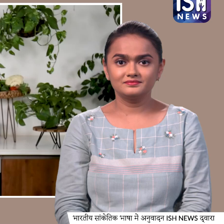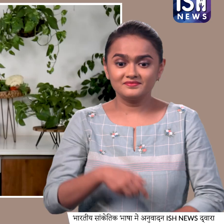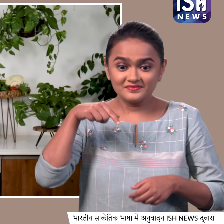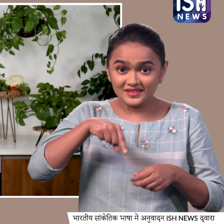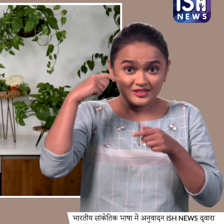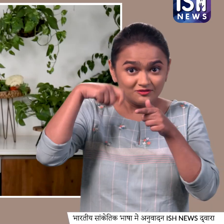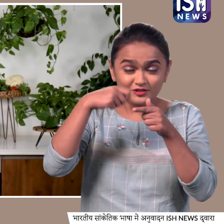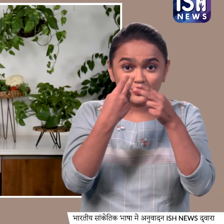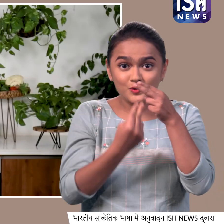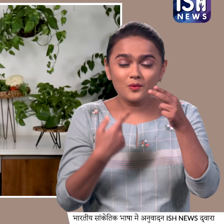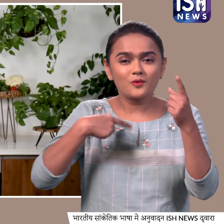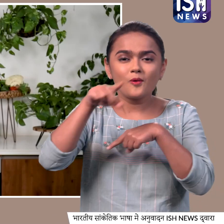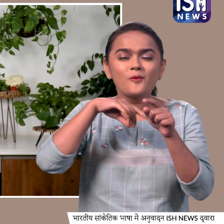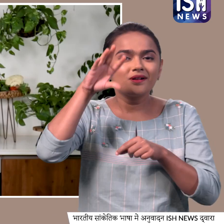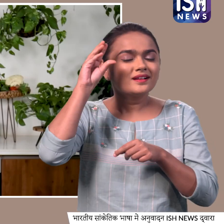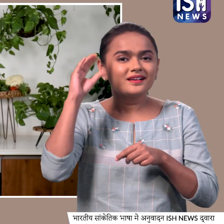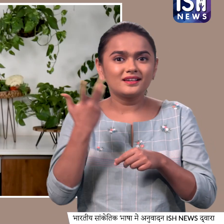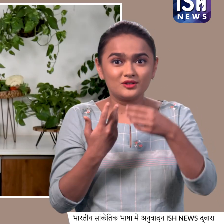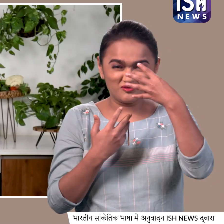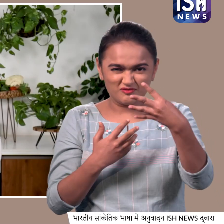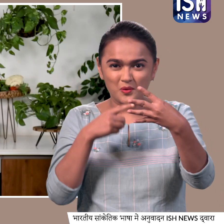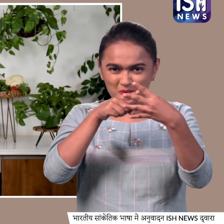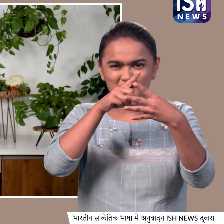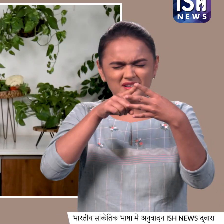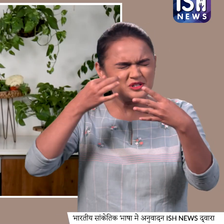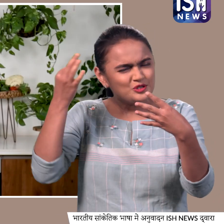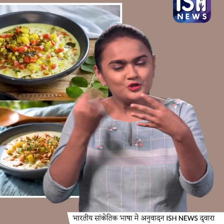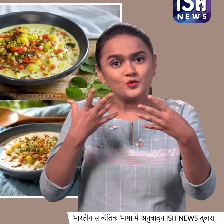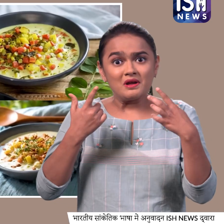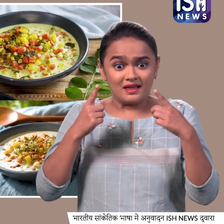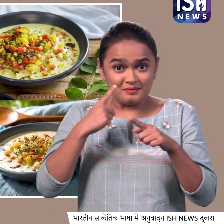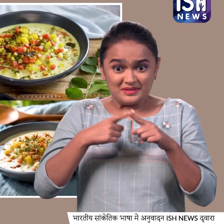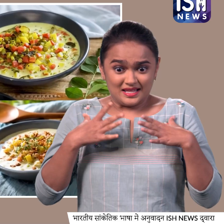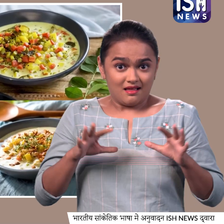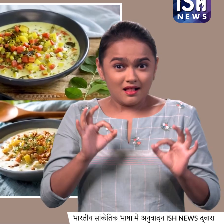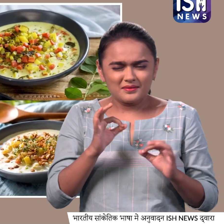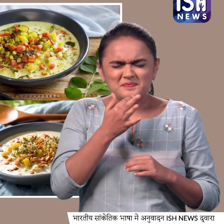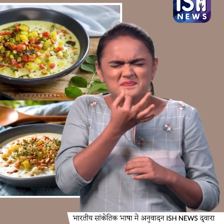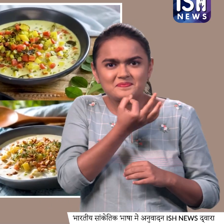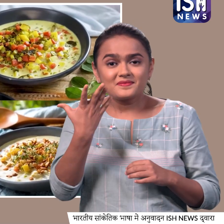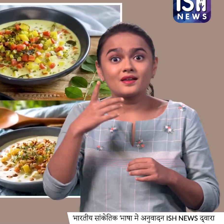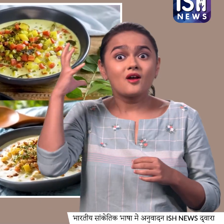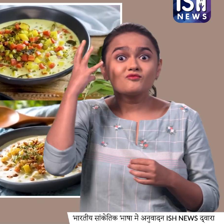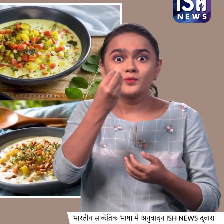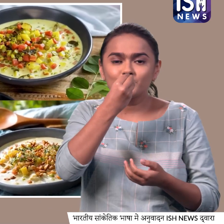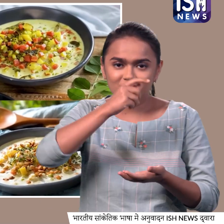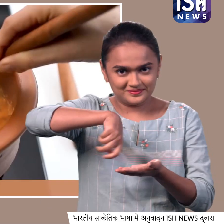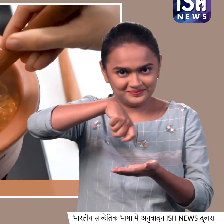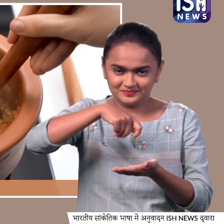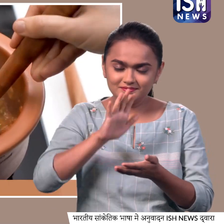इस वीडियो में हम सीखेंगे चार ऐसी बिल्कुल नई हेल्दी और टेस्टी लांज रेसिपीज सबसे